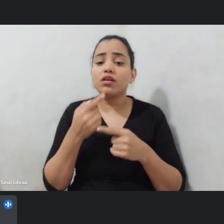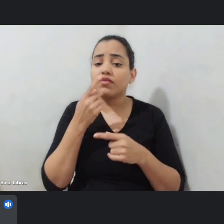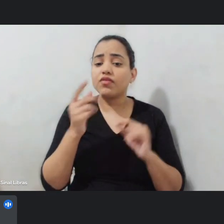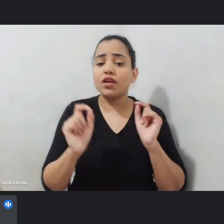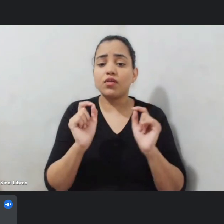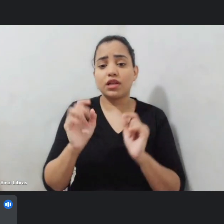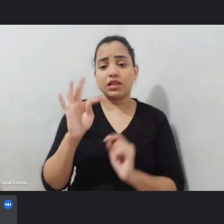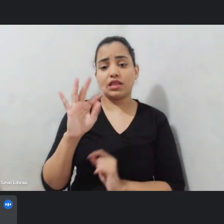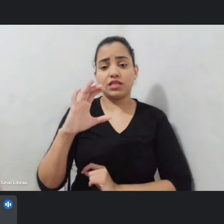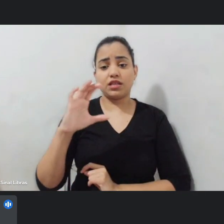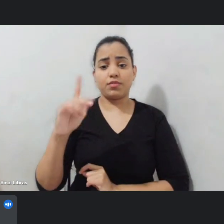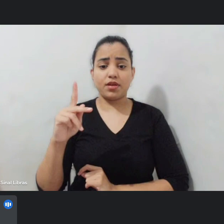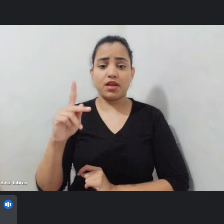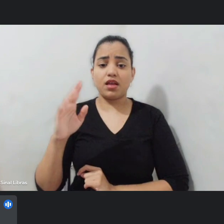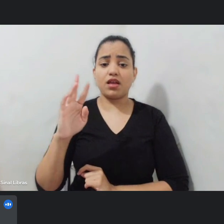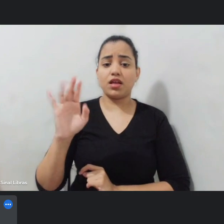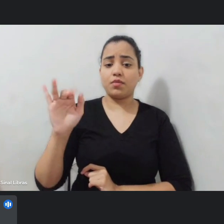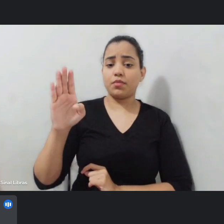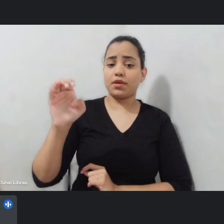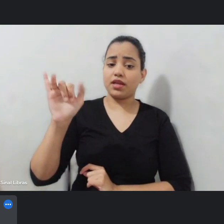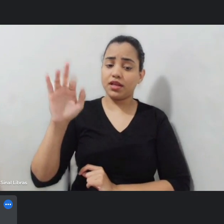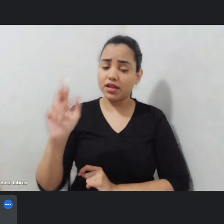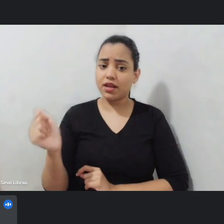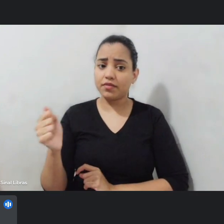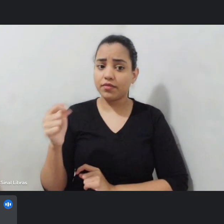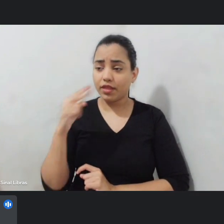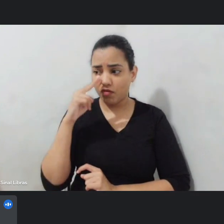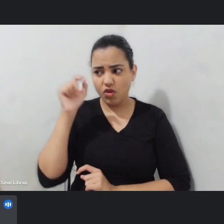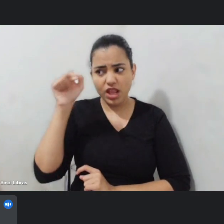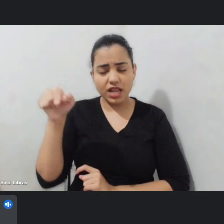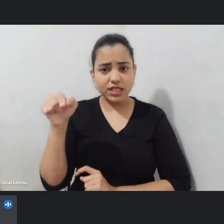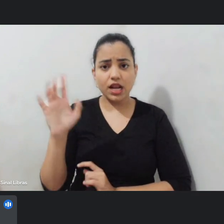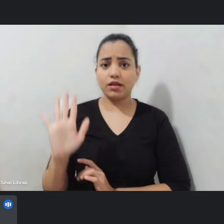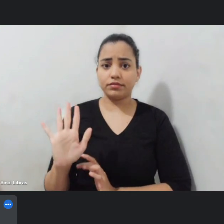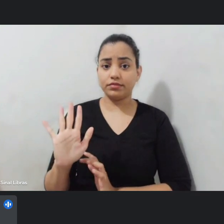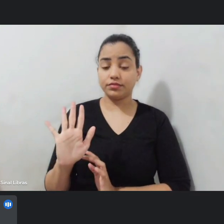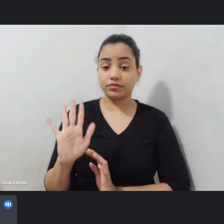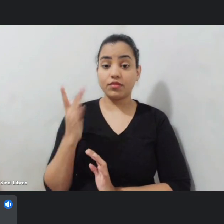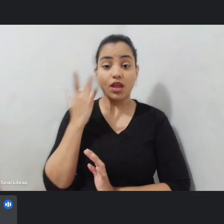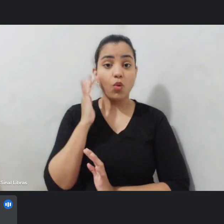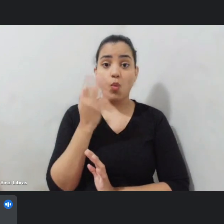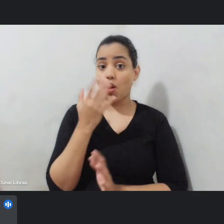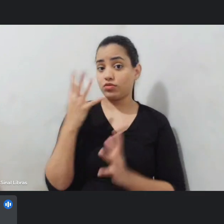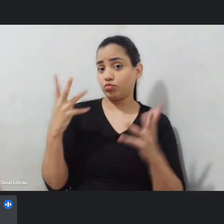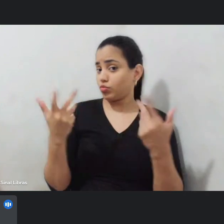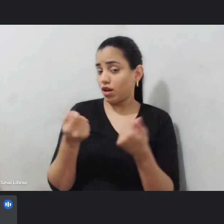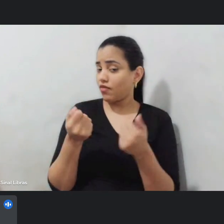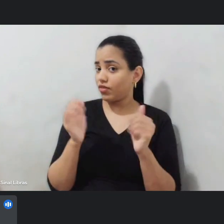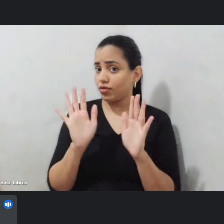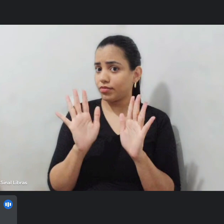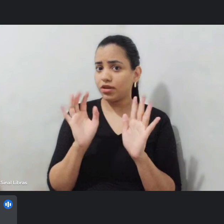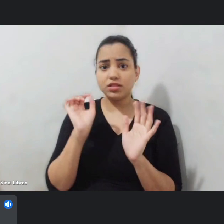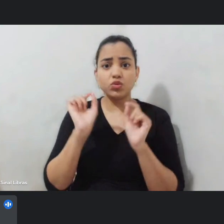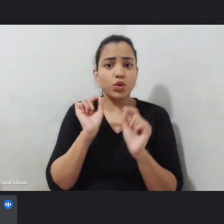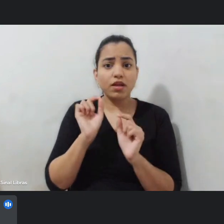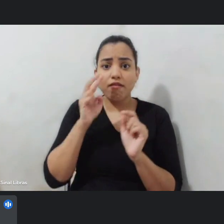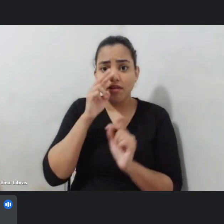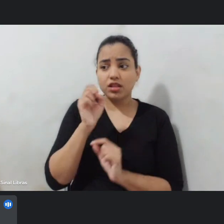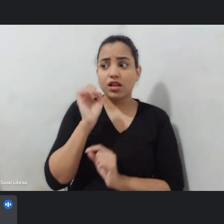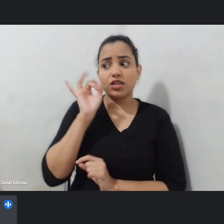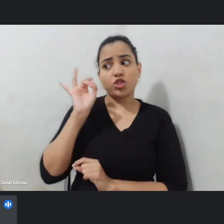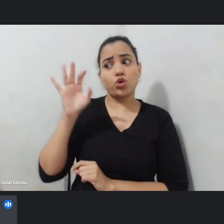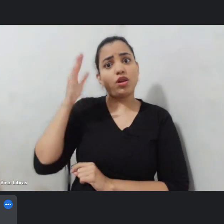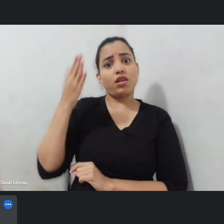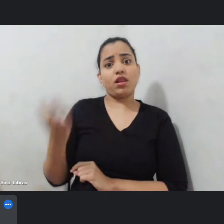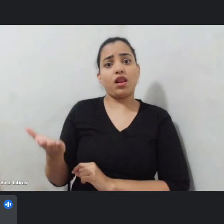mas é que isso fortalece apenas e eu digo apenas porque hoje não temos ônibus na cidade para chegar onde nós